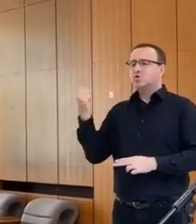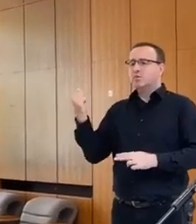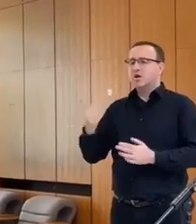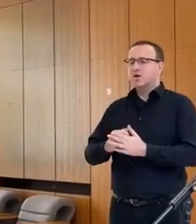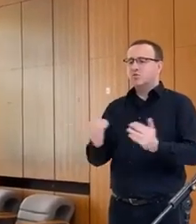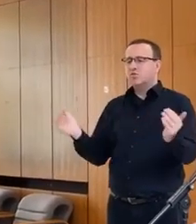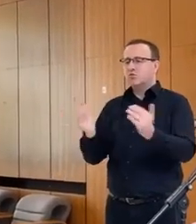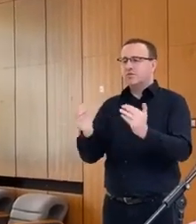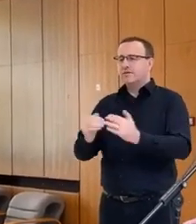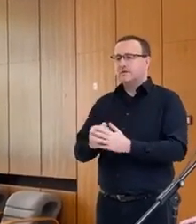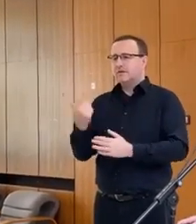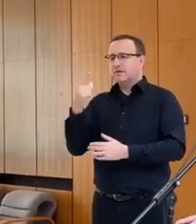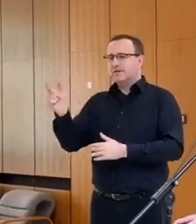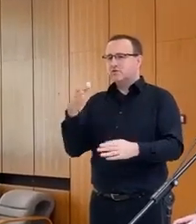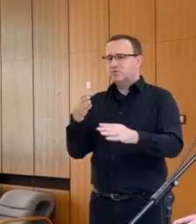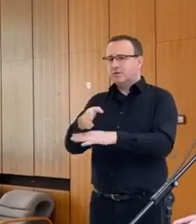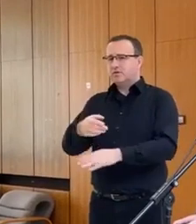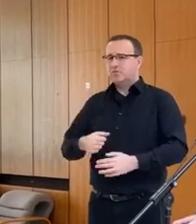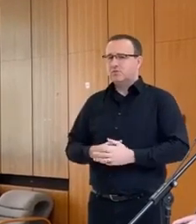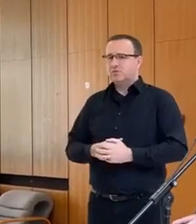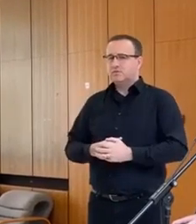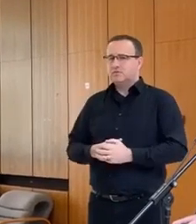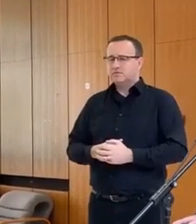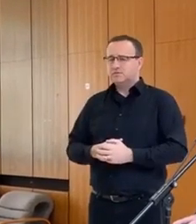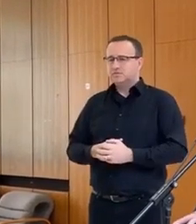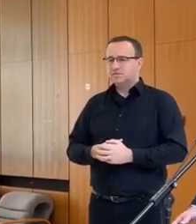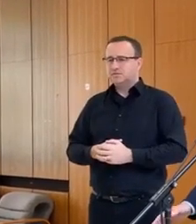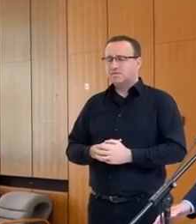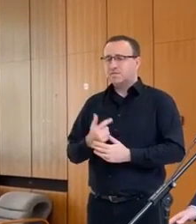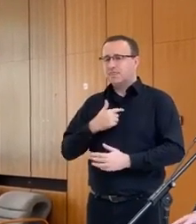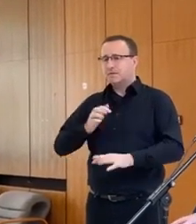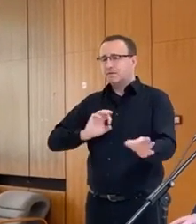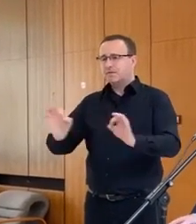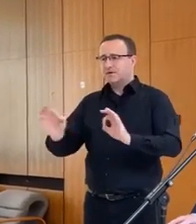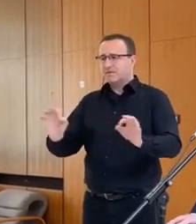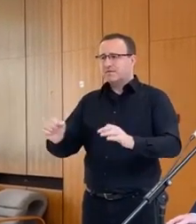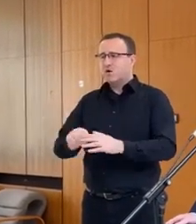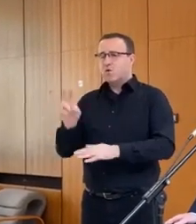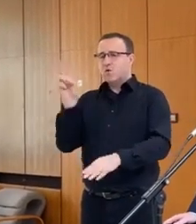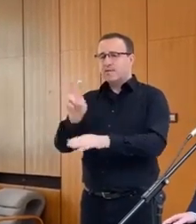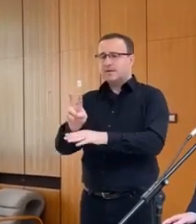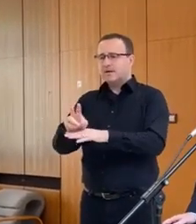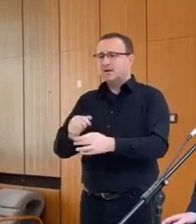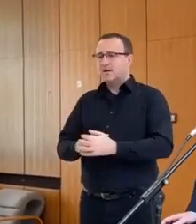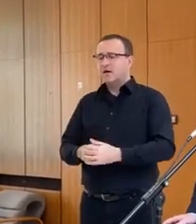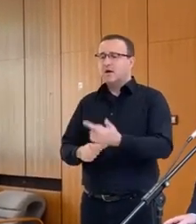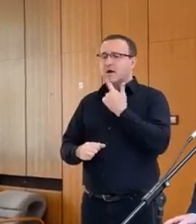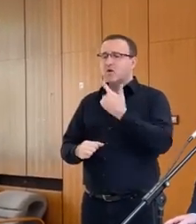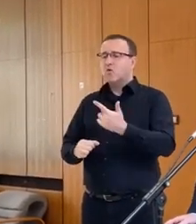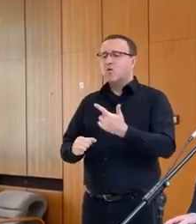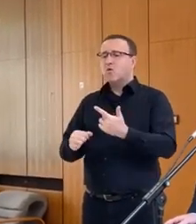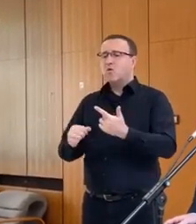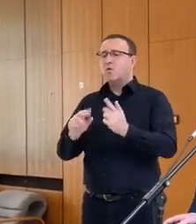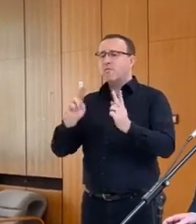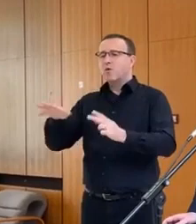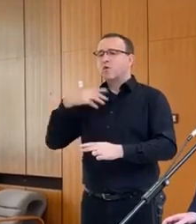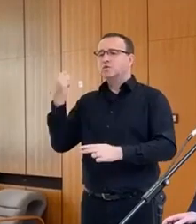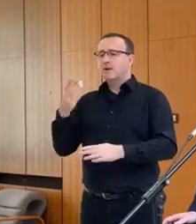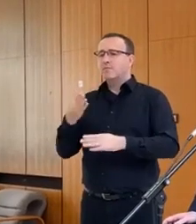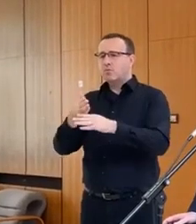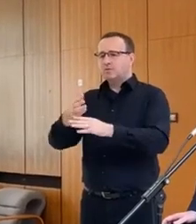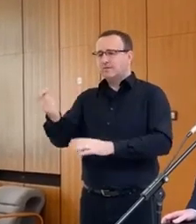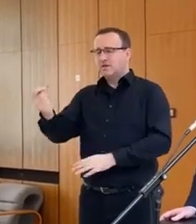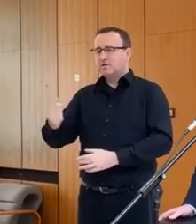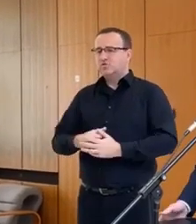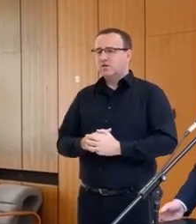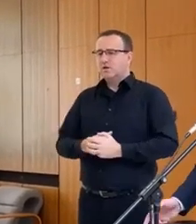úrovni 200 miliónov. My pripravujeme opatrenia ako polnúspodárom pomôcť nielen